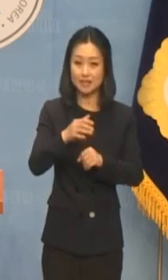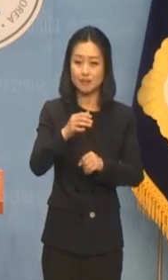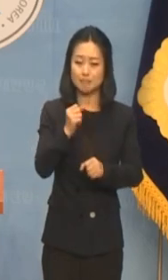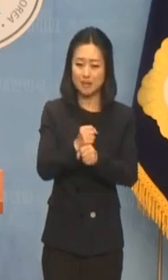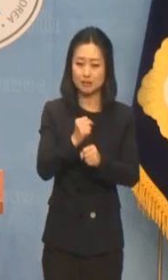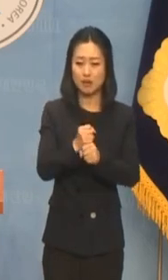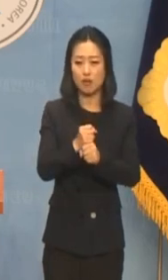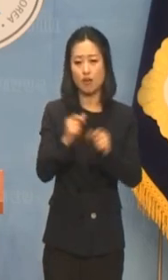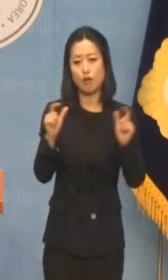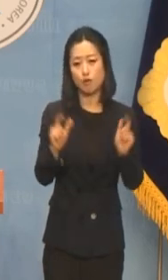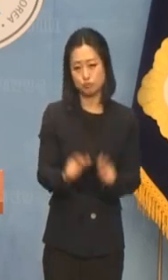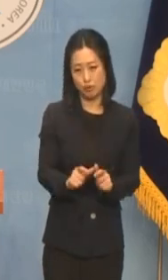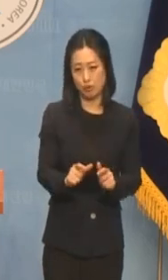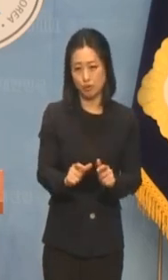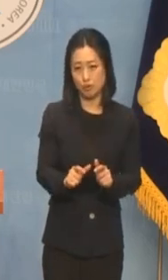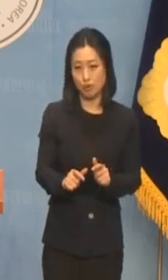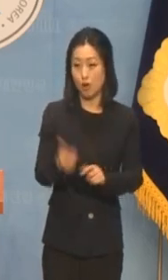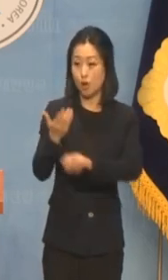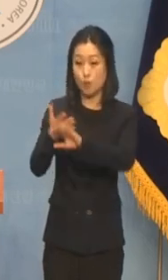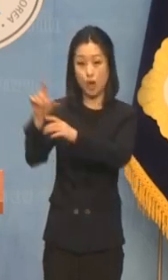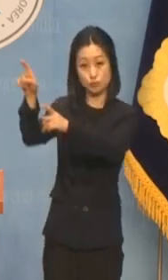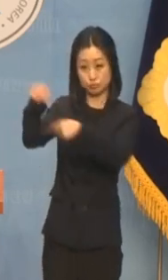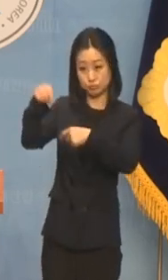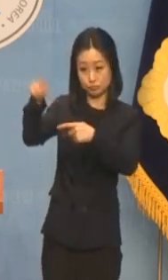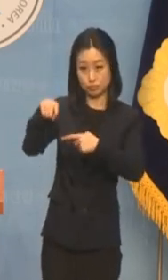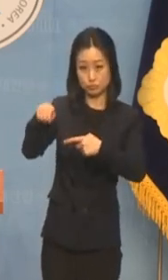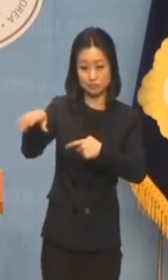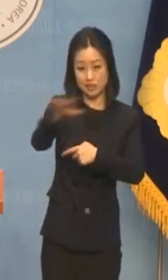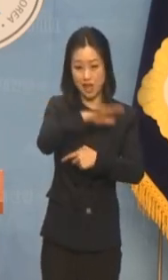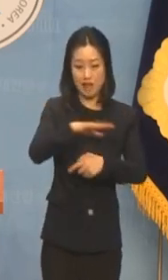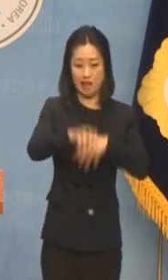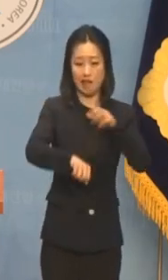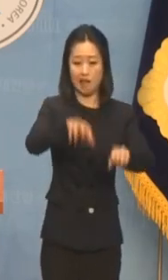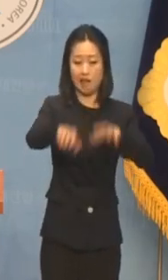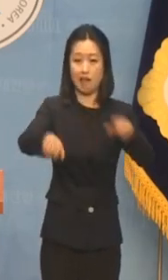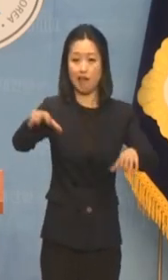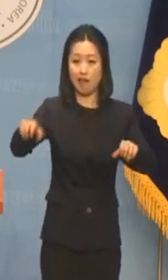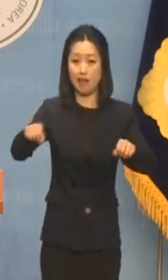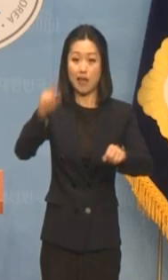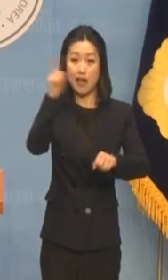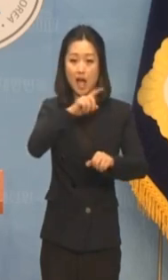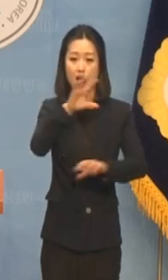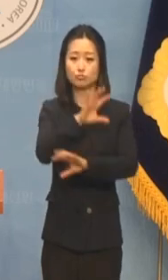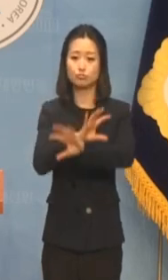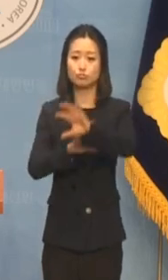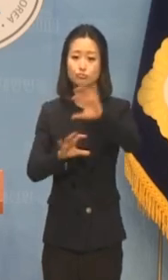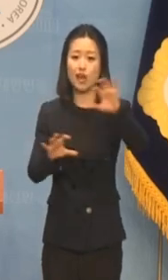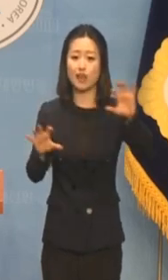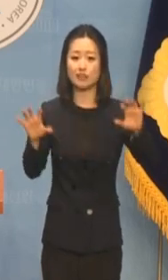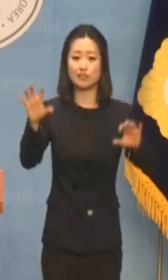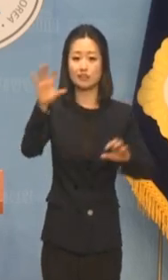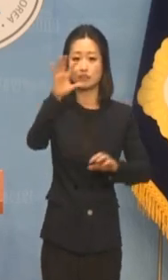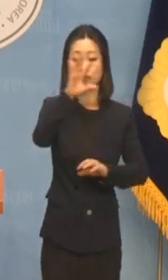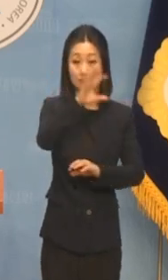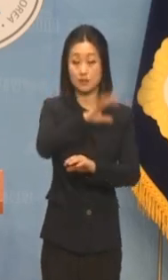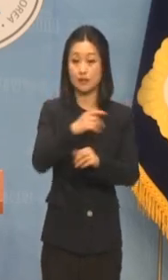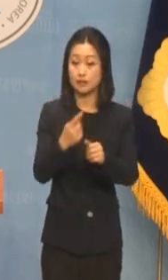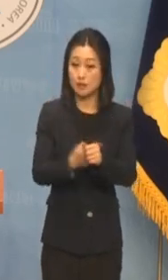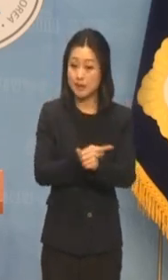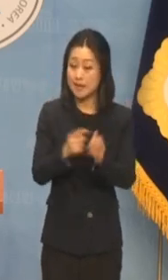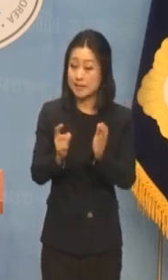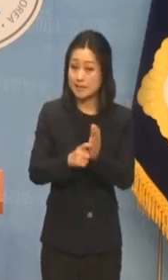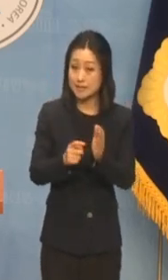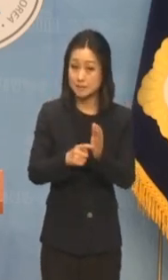하고 외국 농산물이 시장을 지배해 악순환을 강화하기만 할 것입니다. 긴급